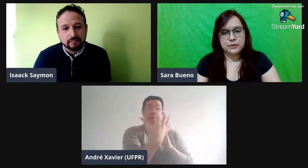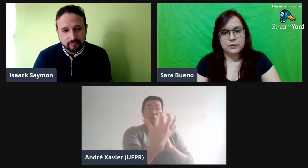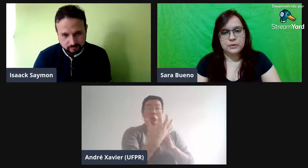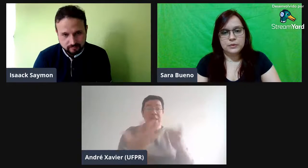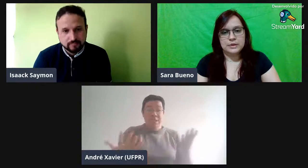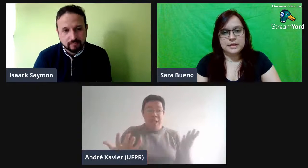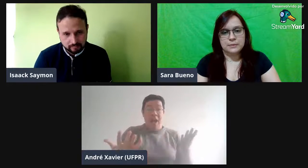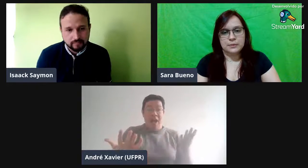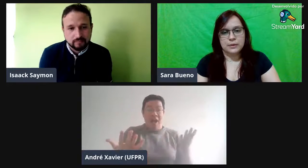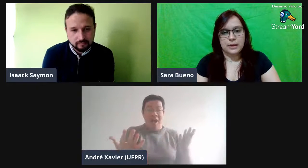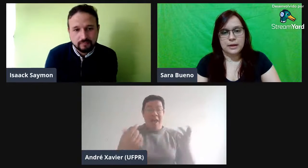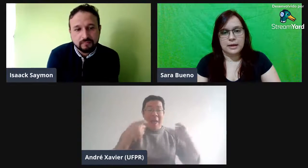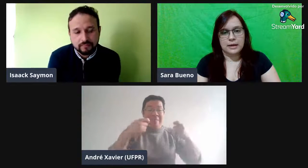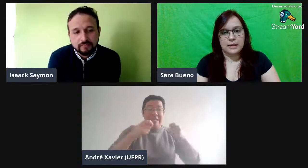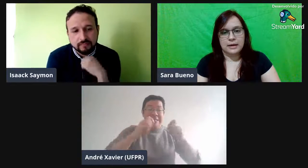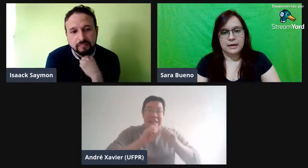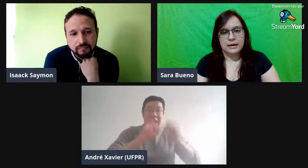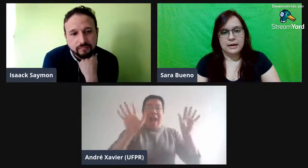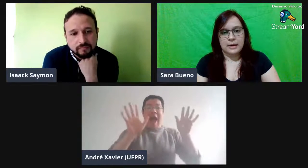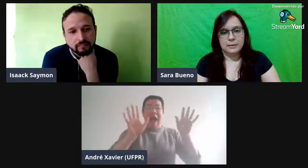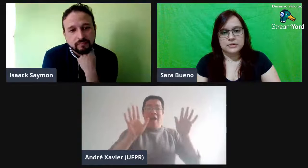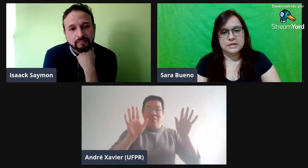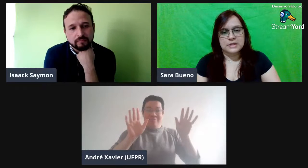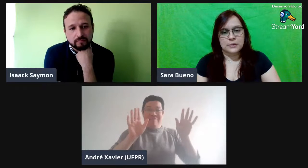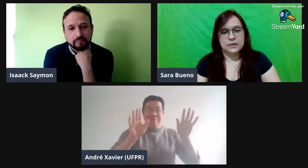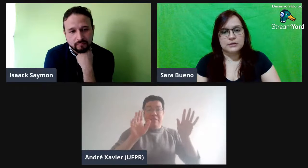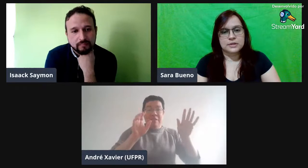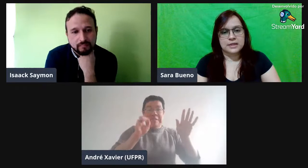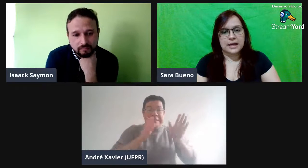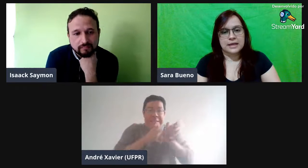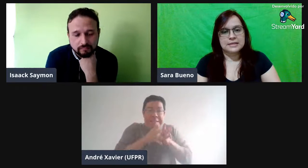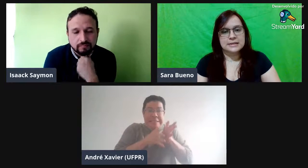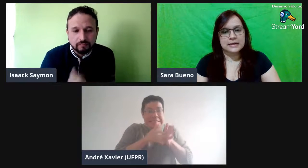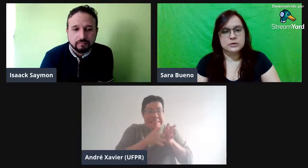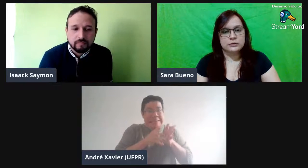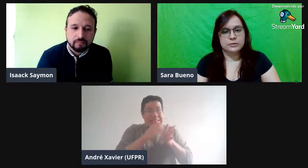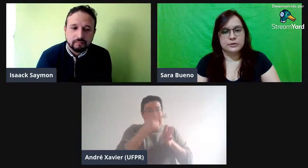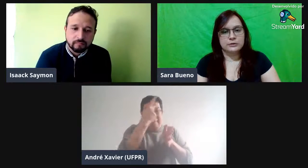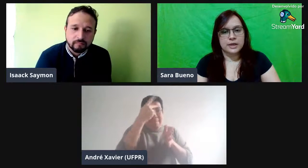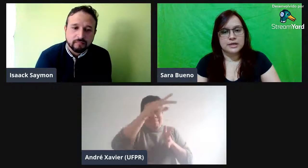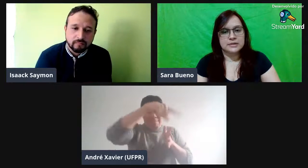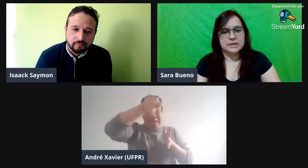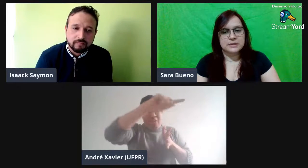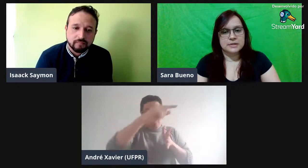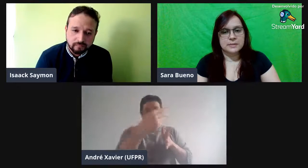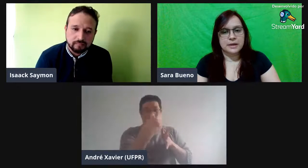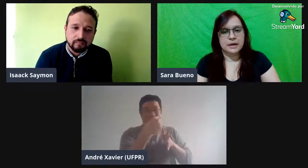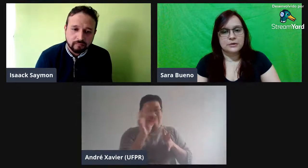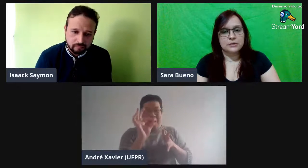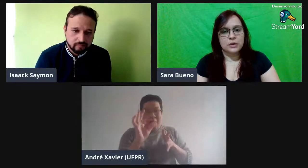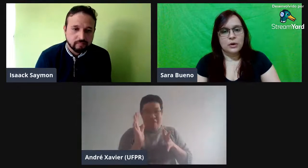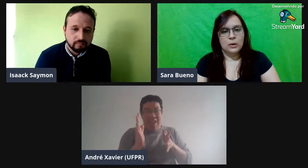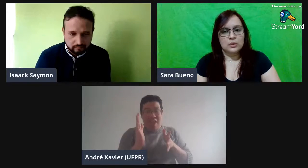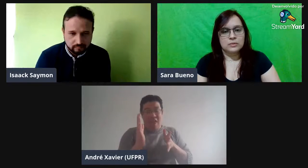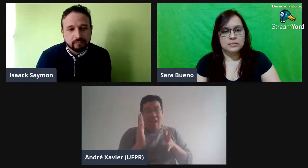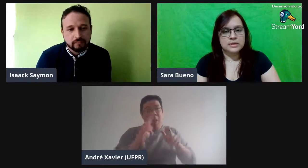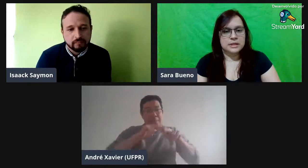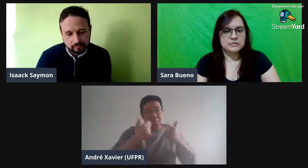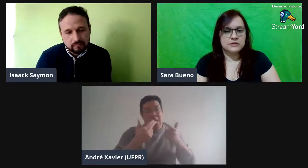Por exemplo, a posição ali dos sinais, né? Que sofre uma influência, sinais mais abertos, um sinais mais